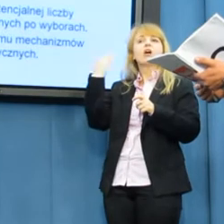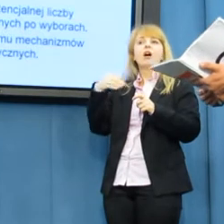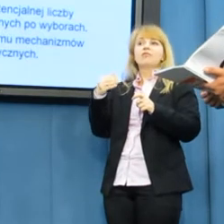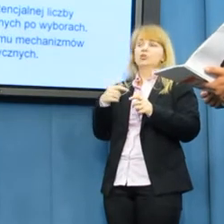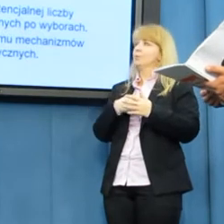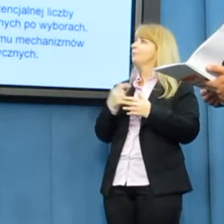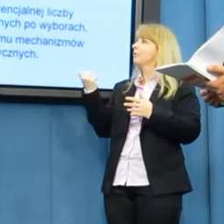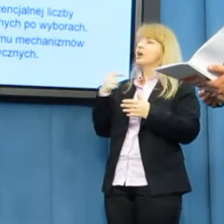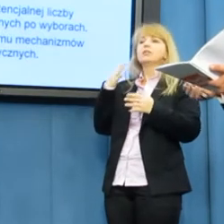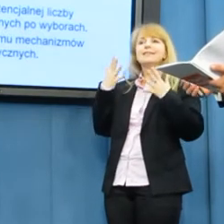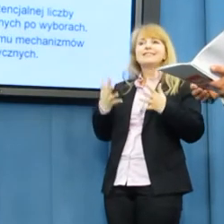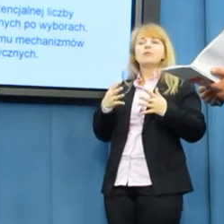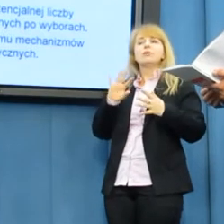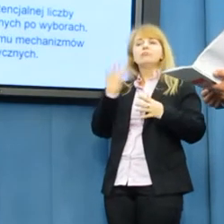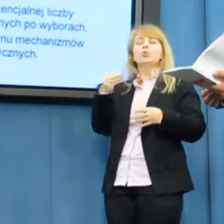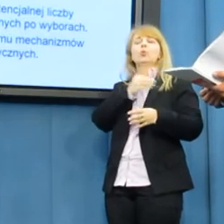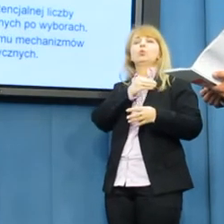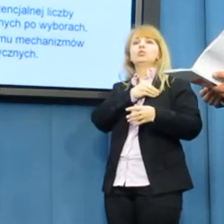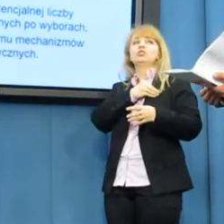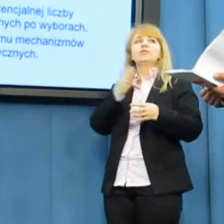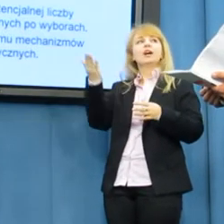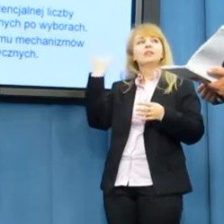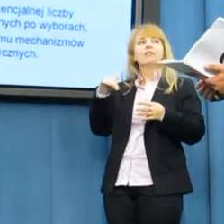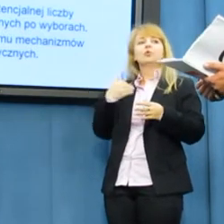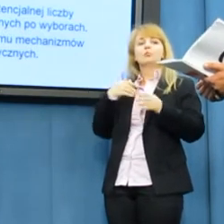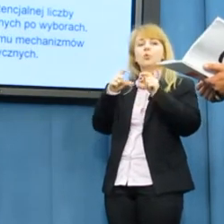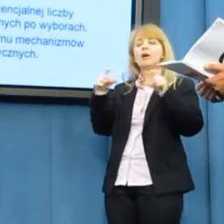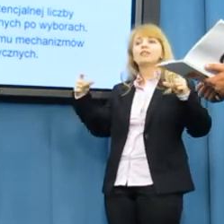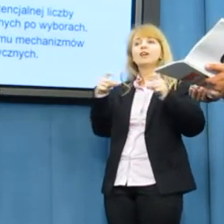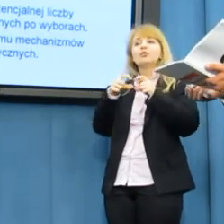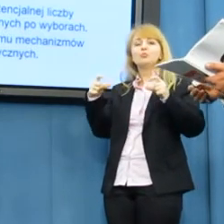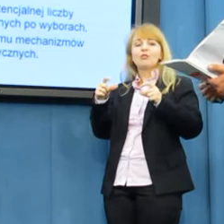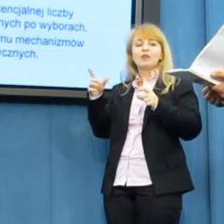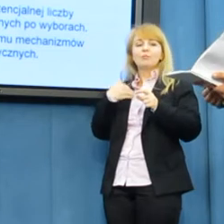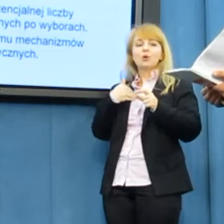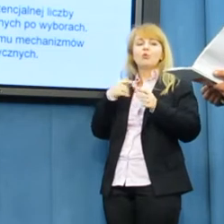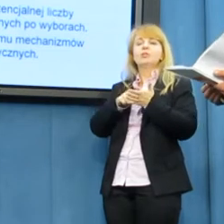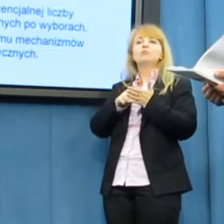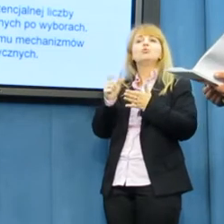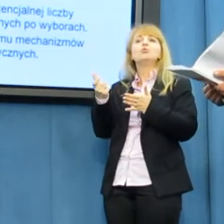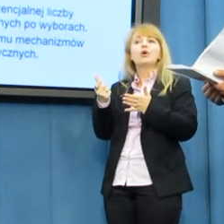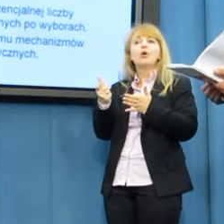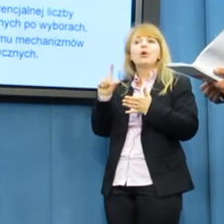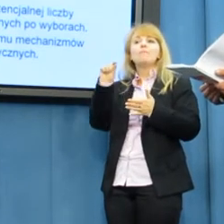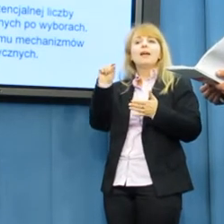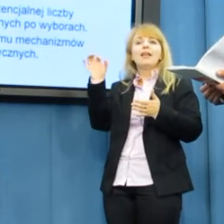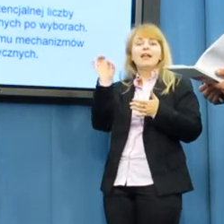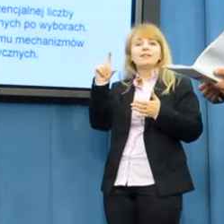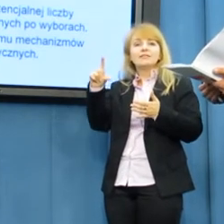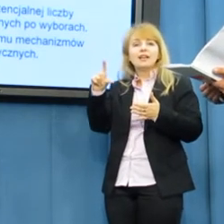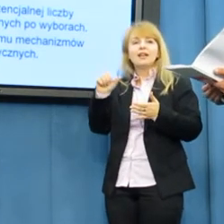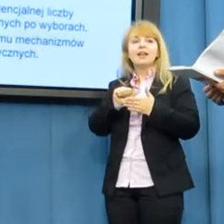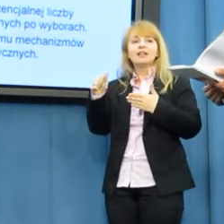ostatnio szczególnie nagłośniona afera taśmowa, która dotyczyła PSL-u, widzę